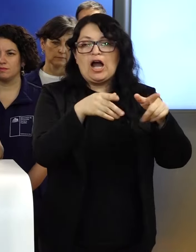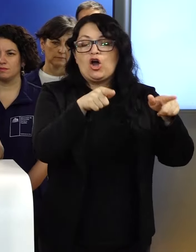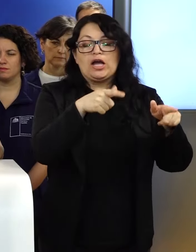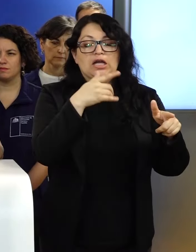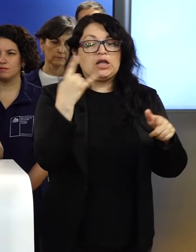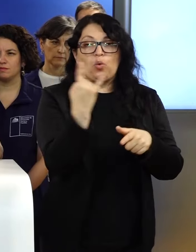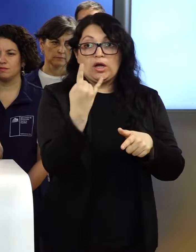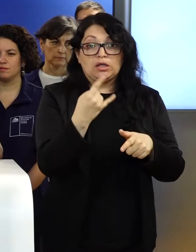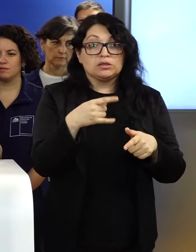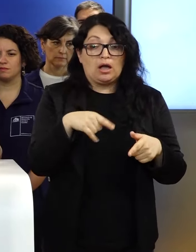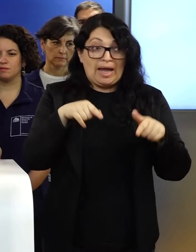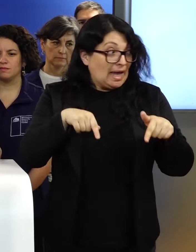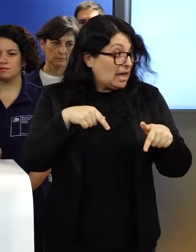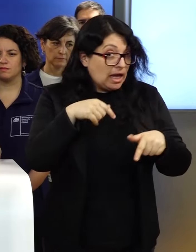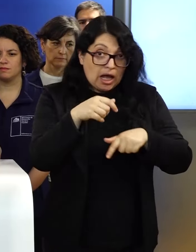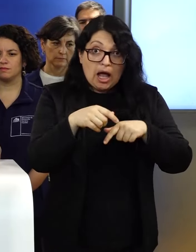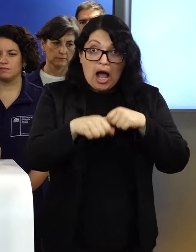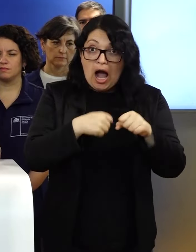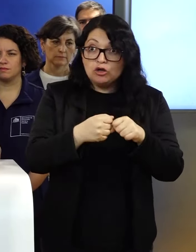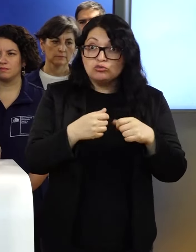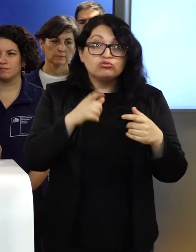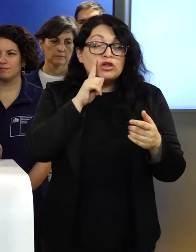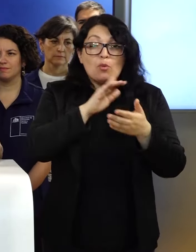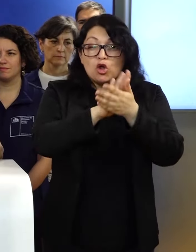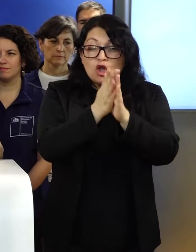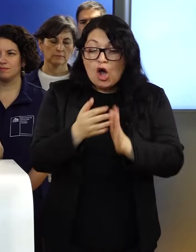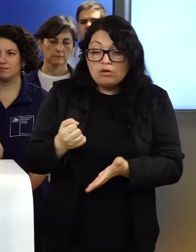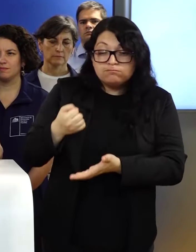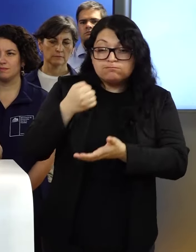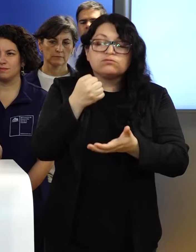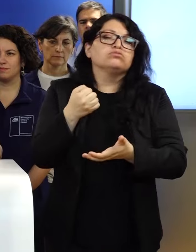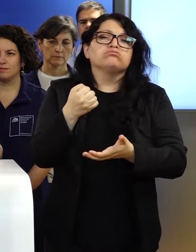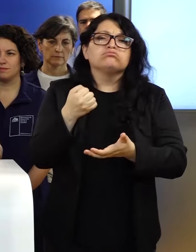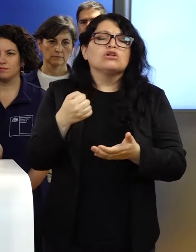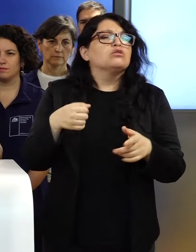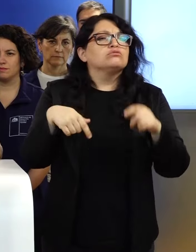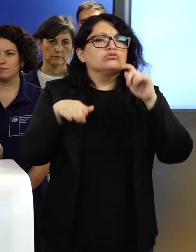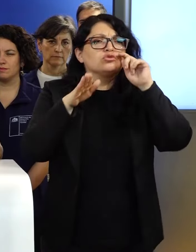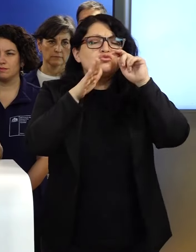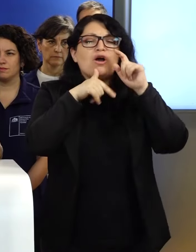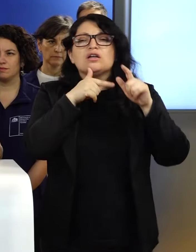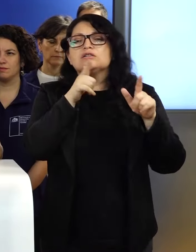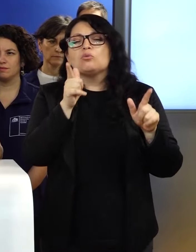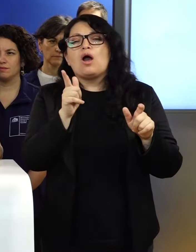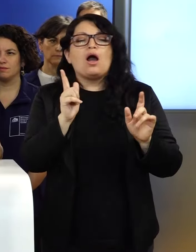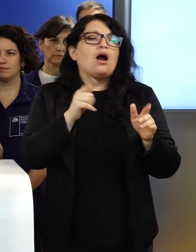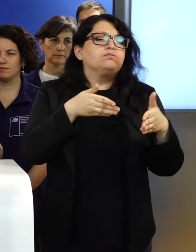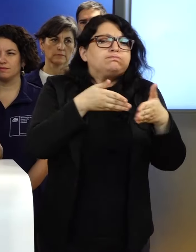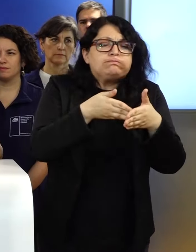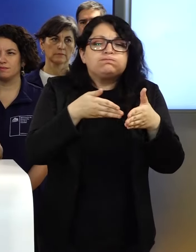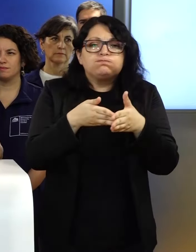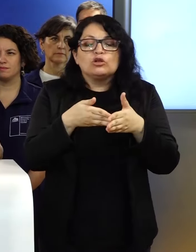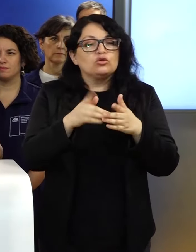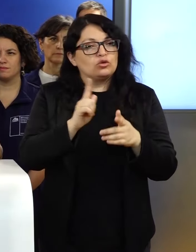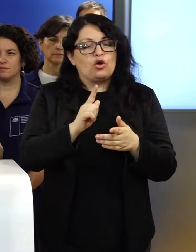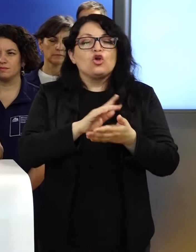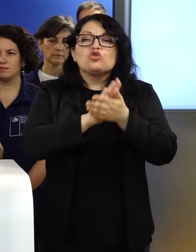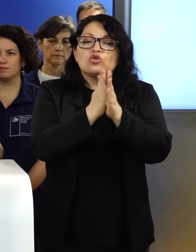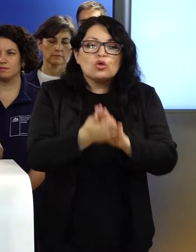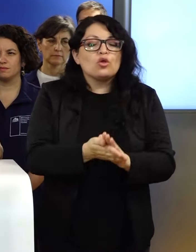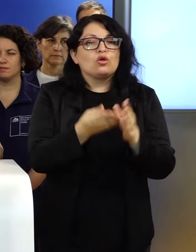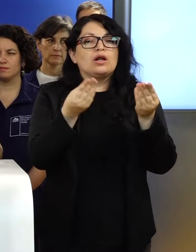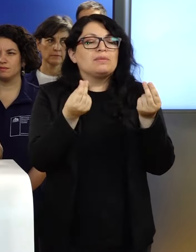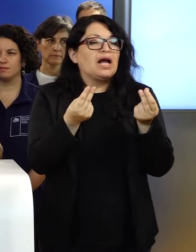en esta etapa del año, que tenemos todo el presupuesto frente a nosotros, no tenemos restricciones para dedicar los recursos que se